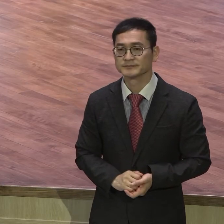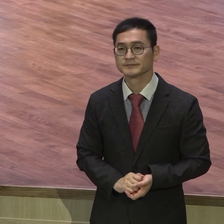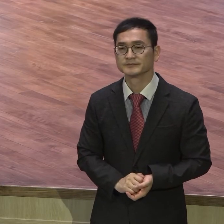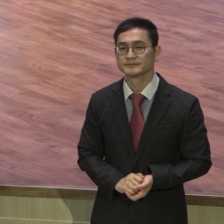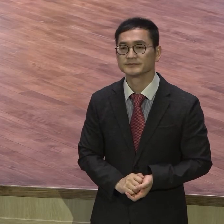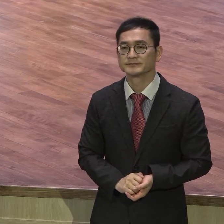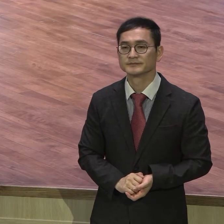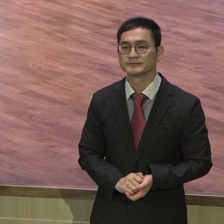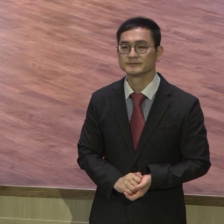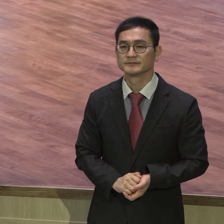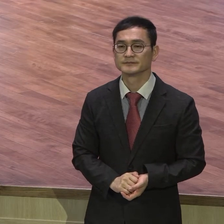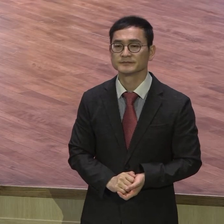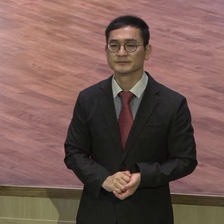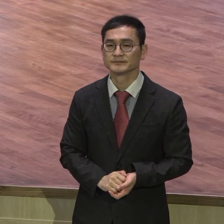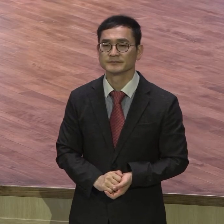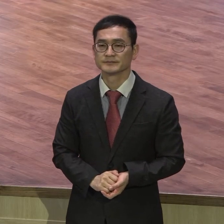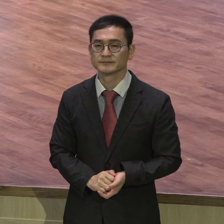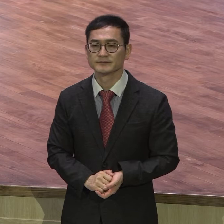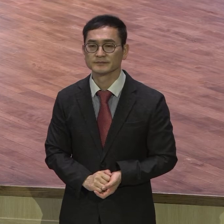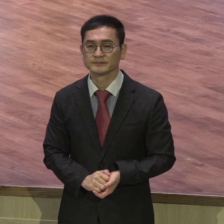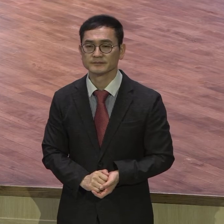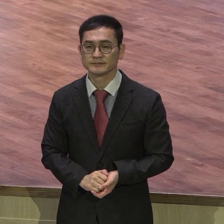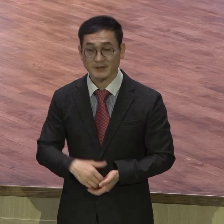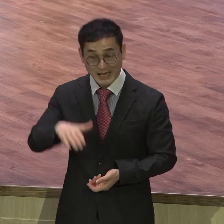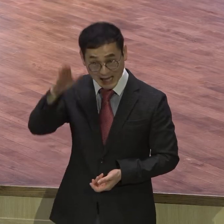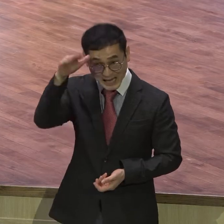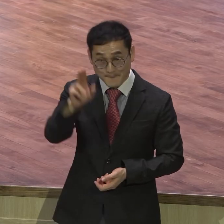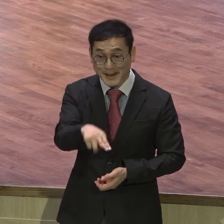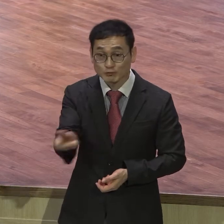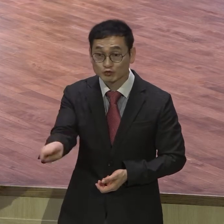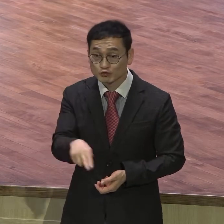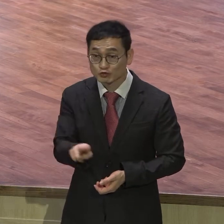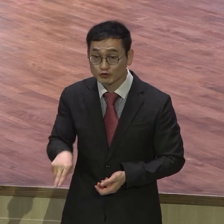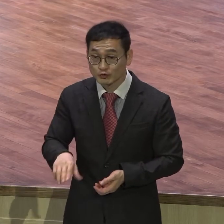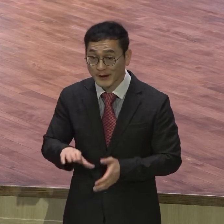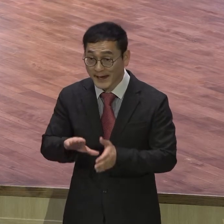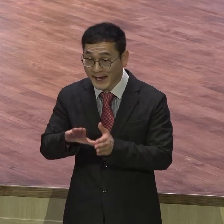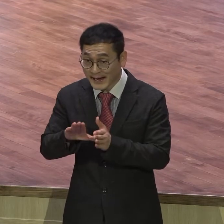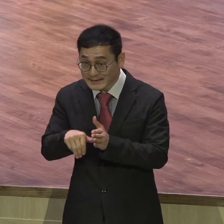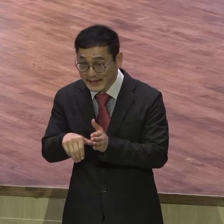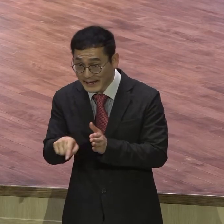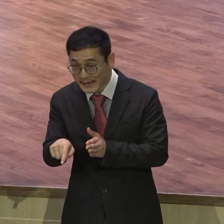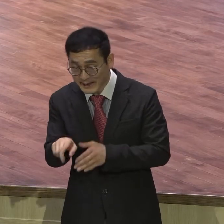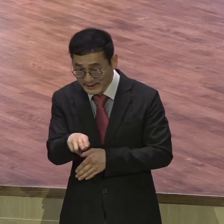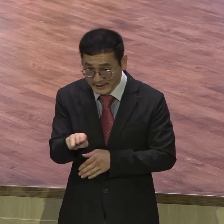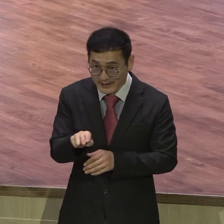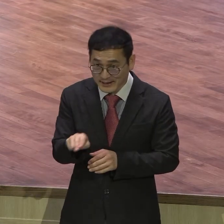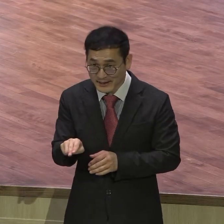바둑경언에 보면요 그 묘수를 잘 두는 것보다 악수를 두지 않아야 된단 말이죠. 악수를